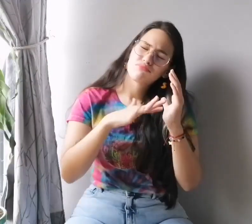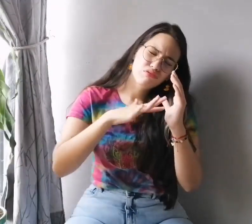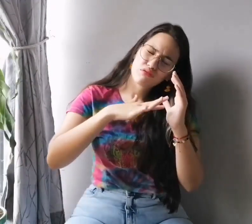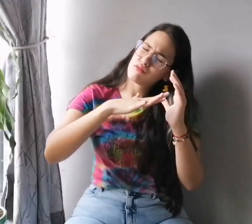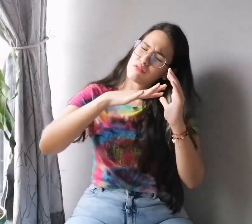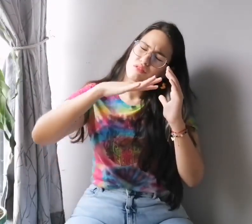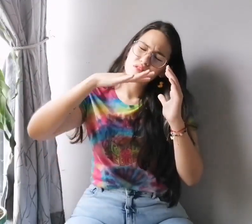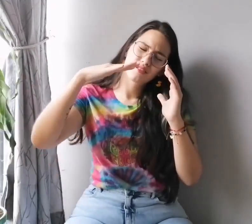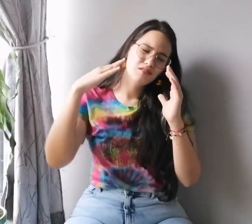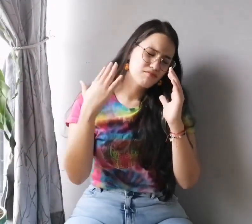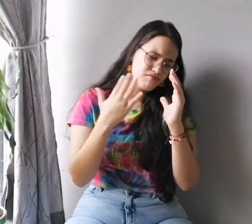la tierra